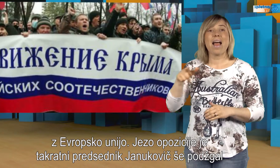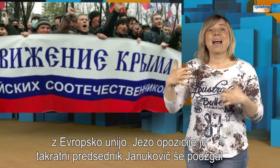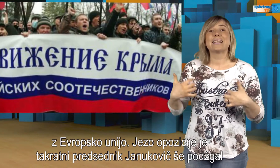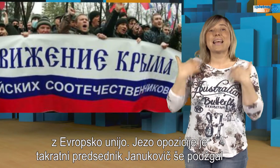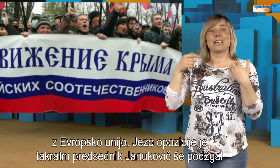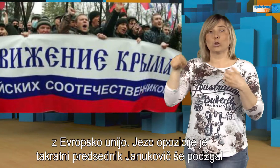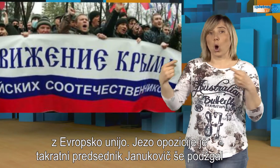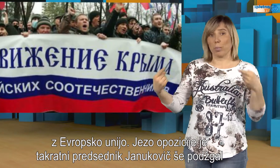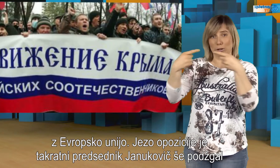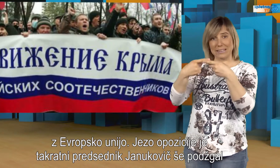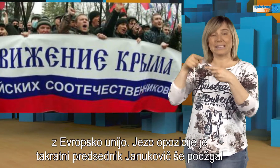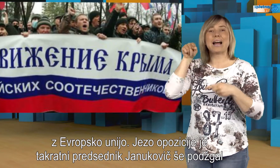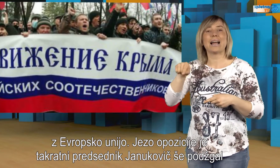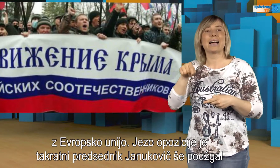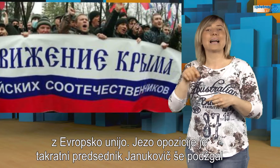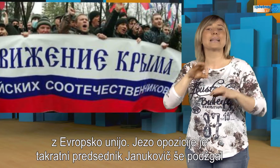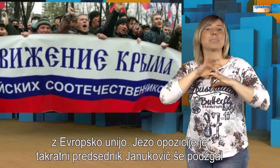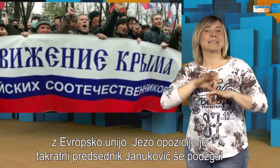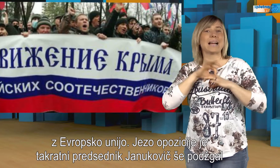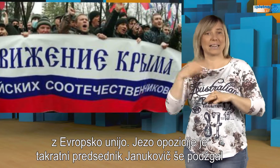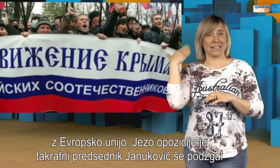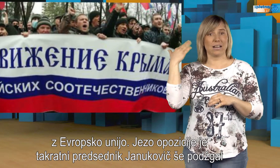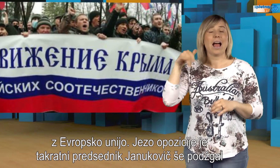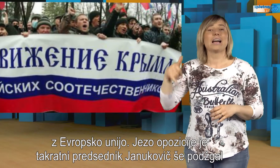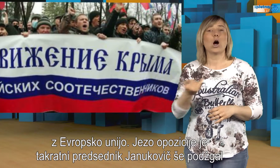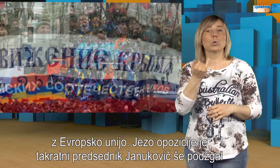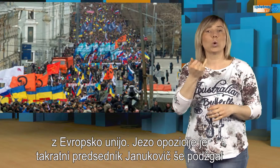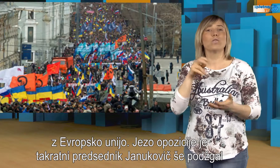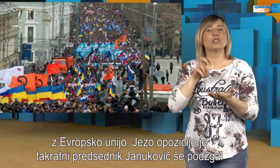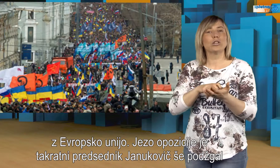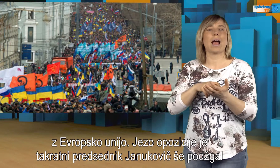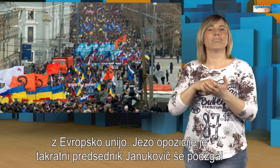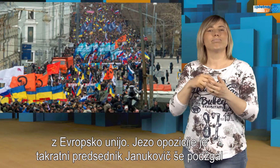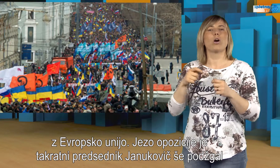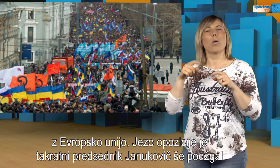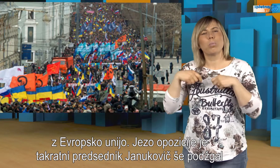Je za opozicije takratni predsednik Janukoviče podžgal z nasilnim razganjanjem protestnikov.